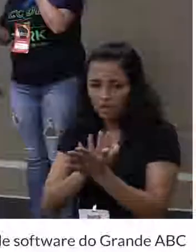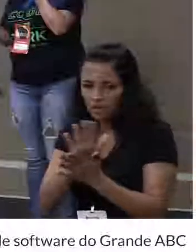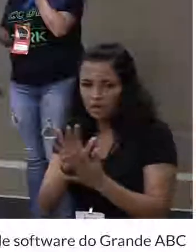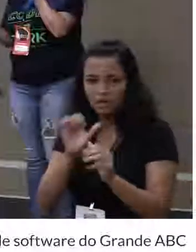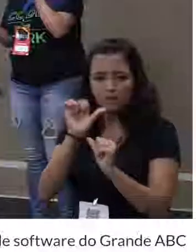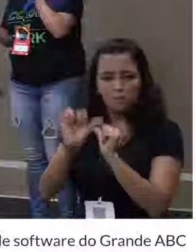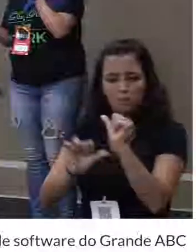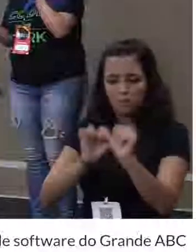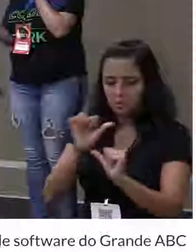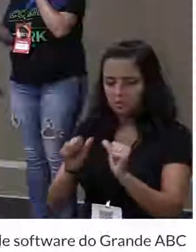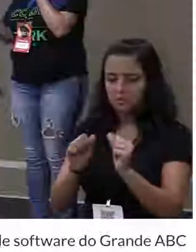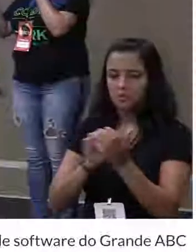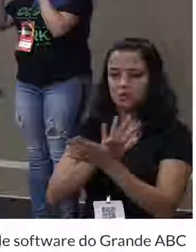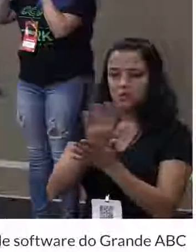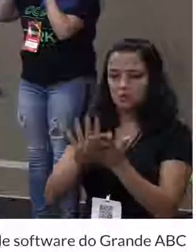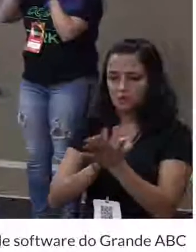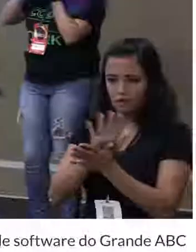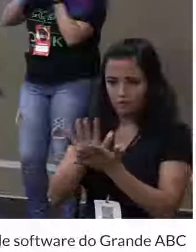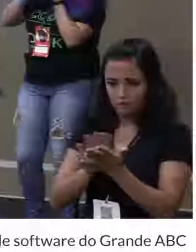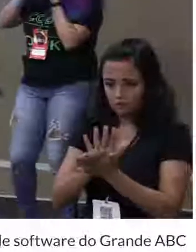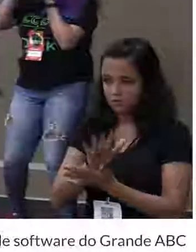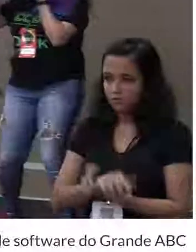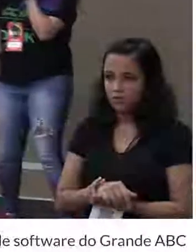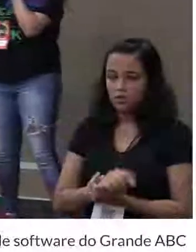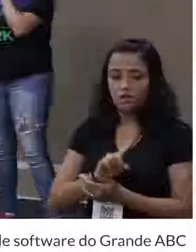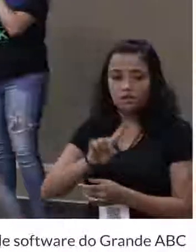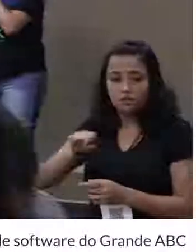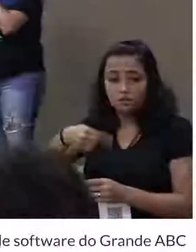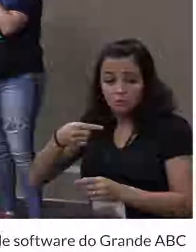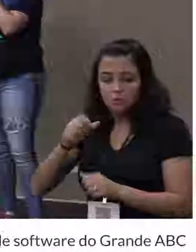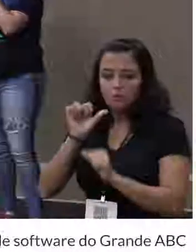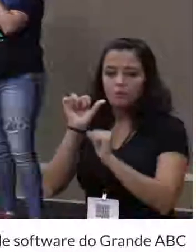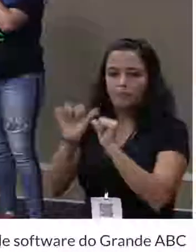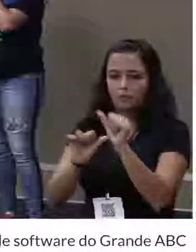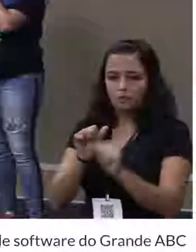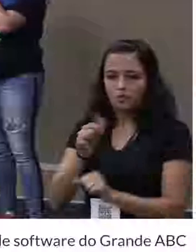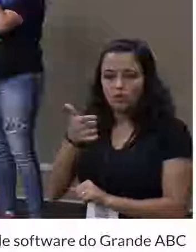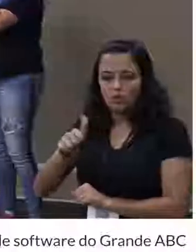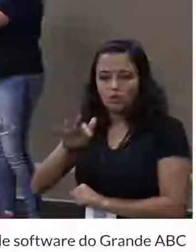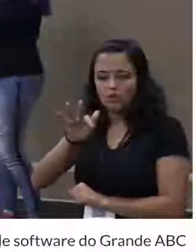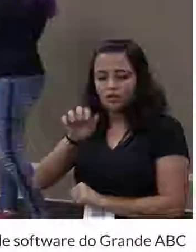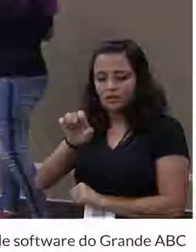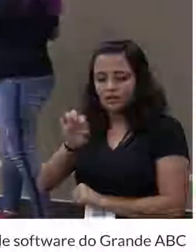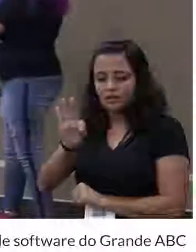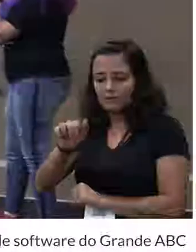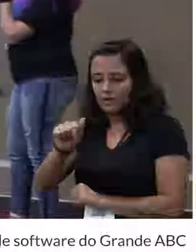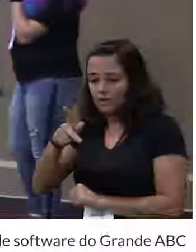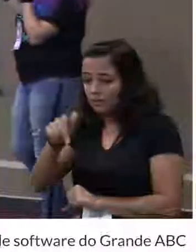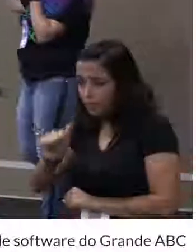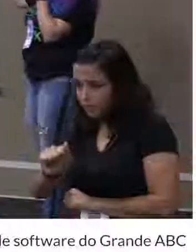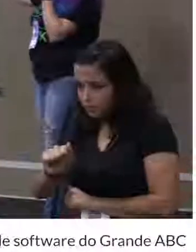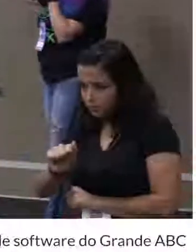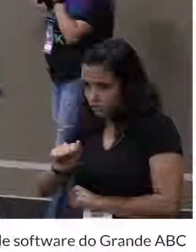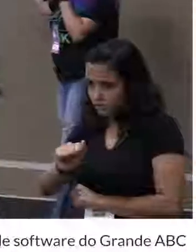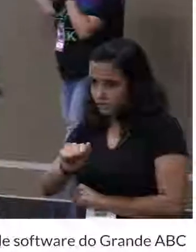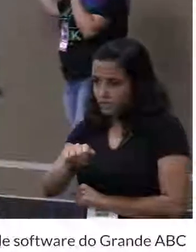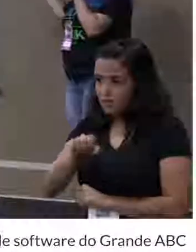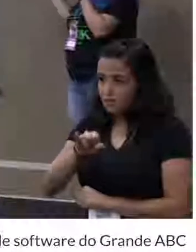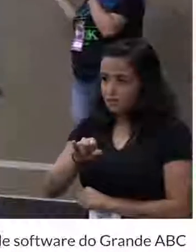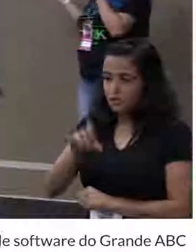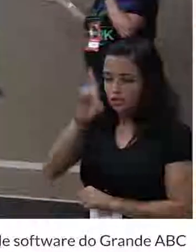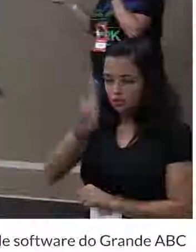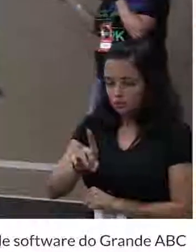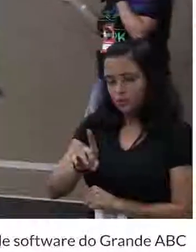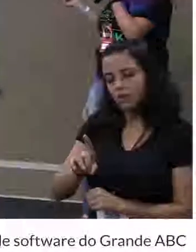alteração no que foi sugerido, ele vai para a próxima fase, para a próxima etapa. Caso a diretoria do